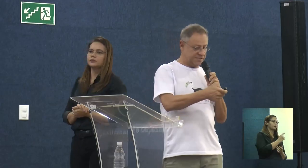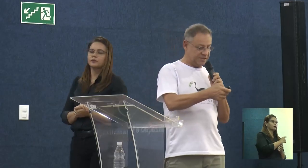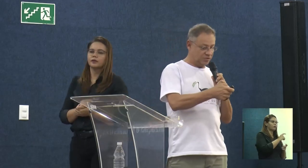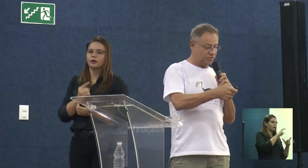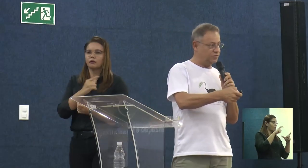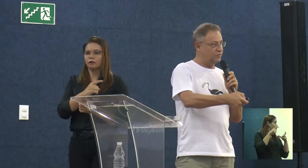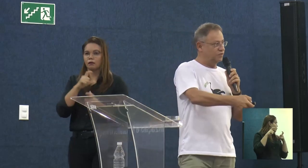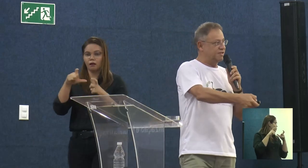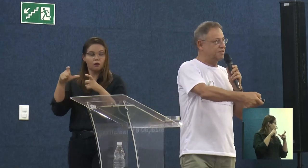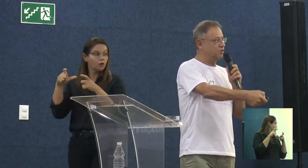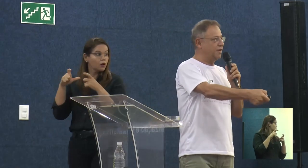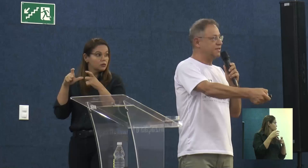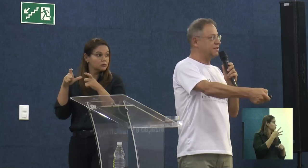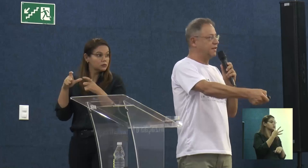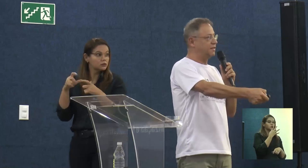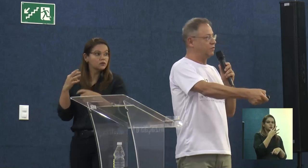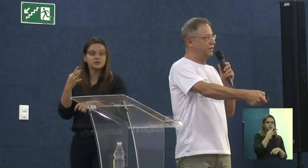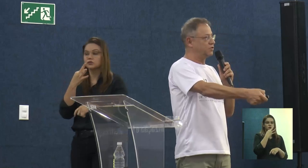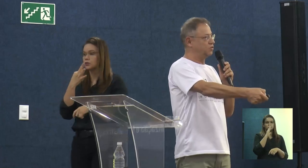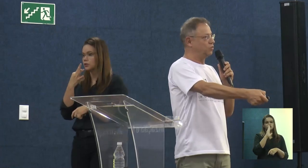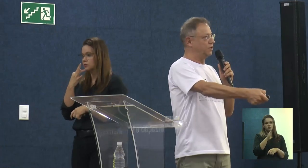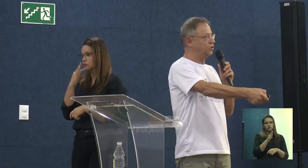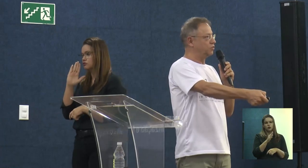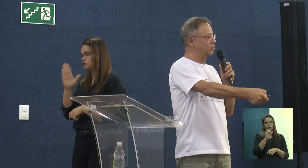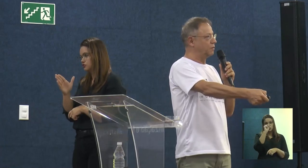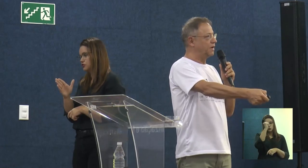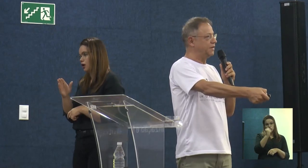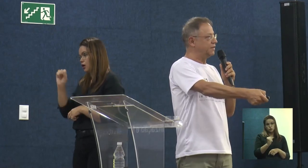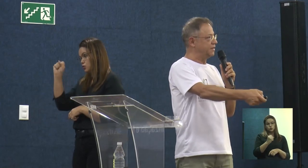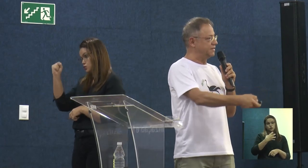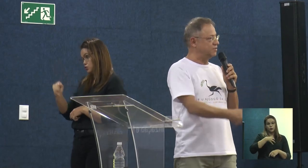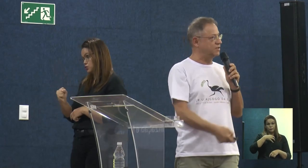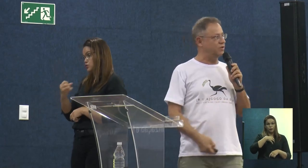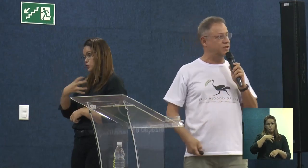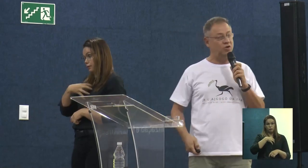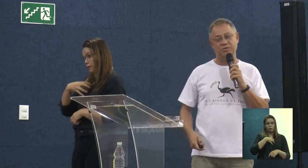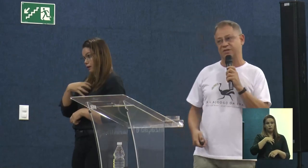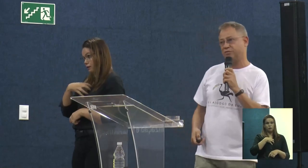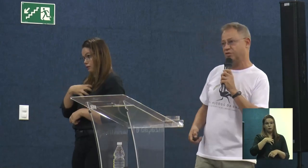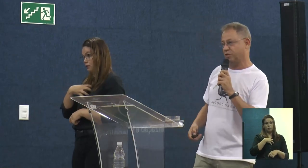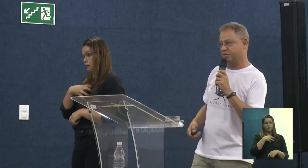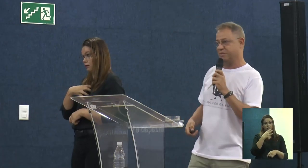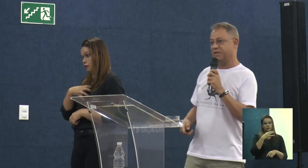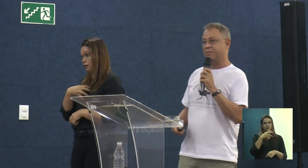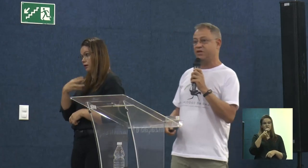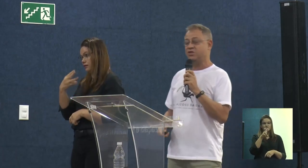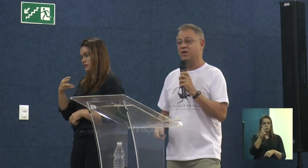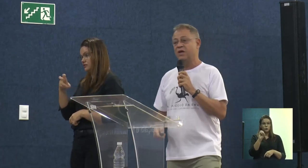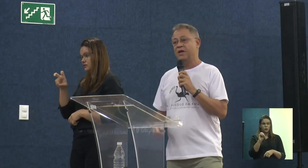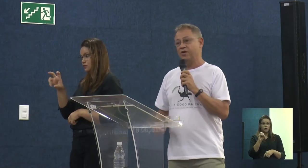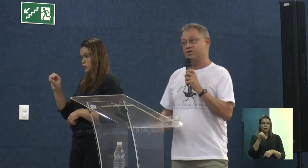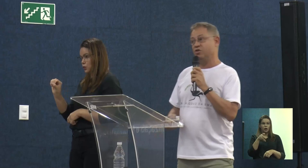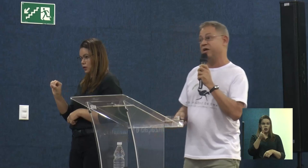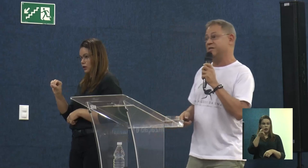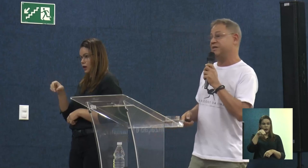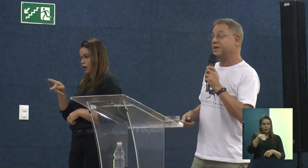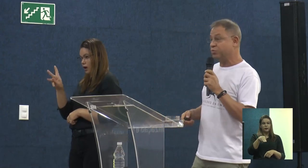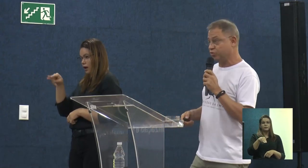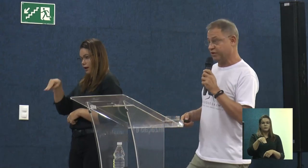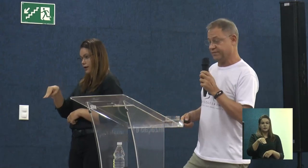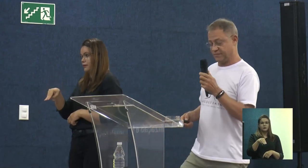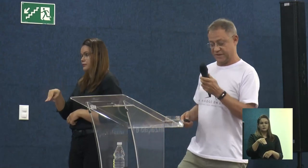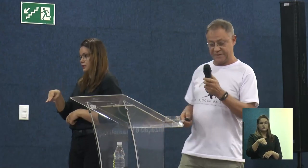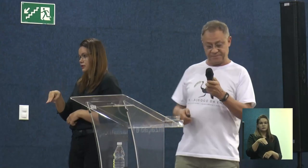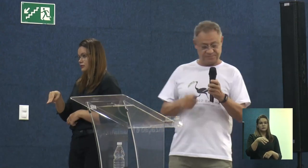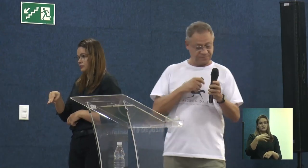Essa localização, vocês conhecem, né, então é indo para sul da Bahia, 350 quilômetros de Salvador, aproximadamente, é onde se localiza